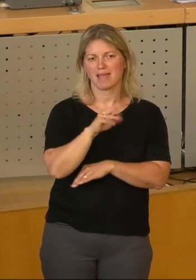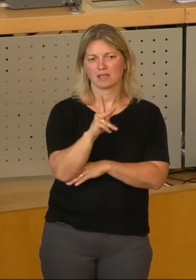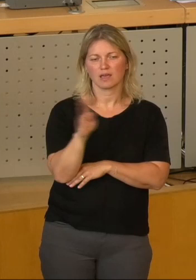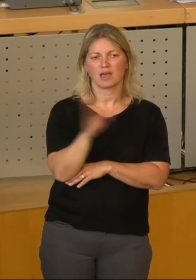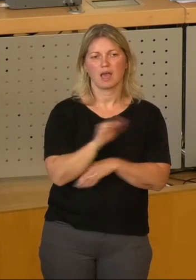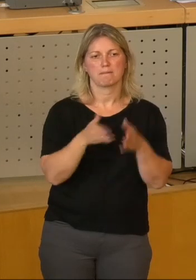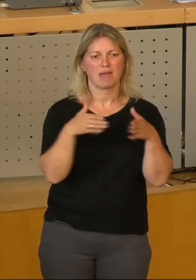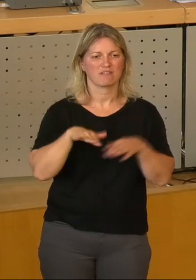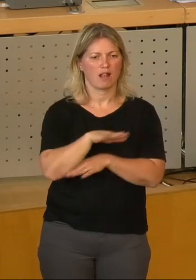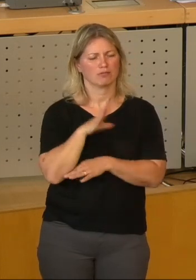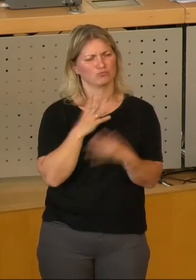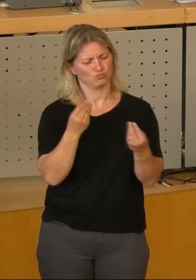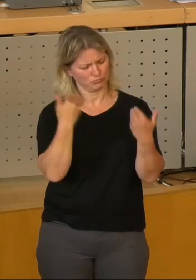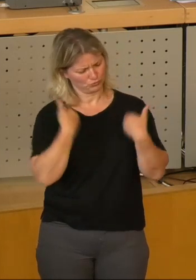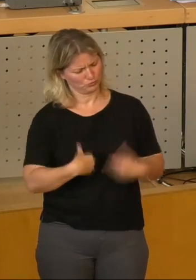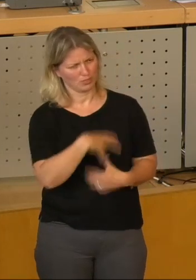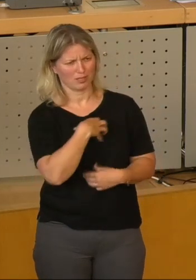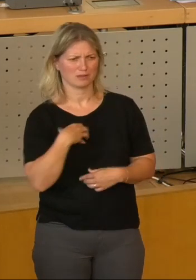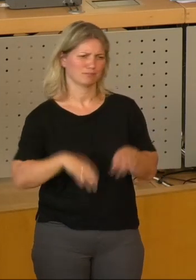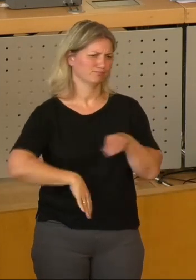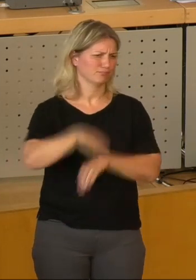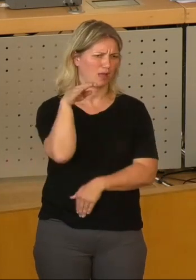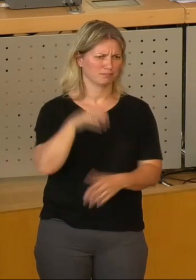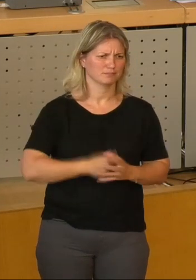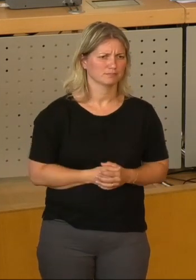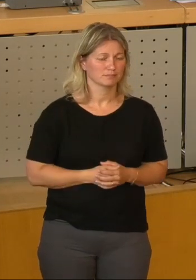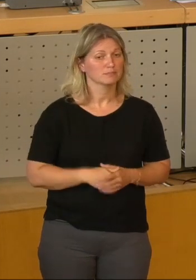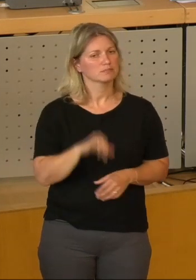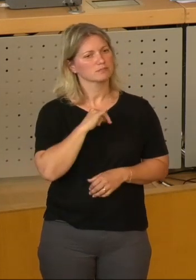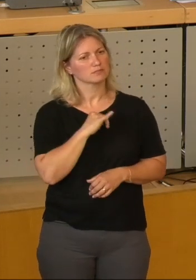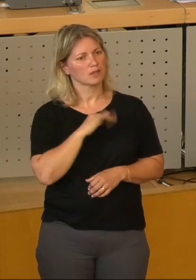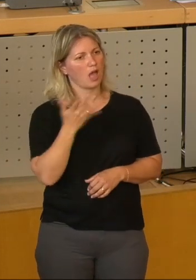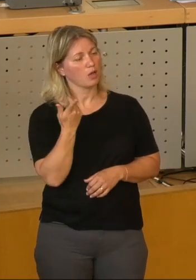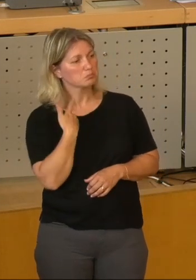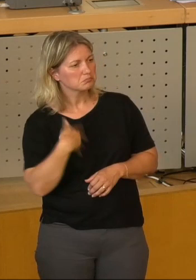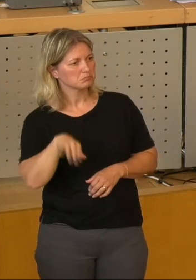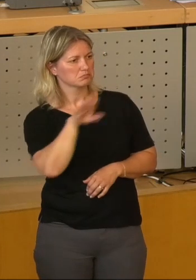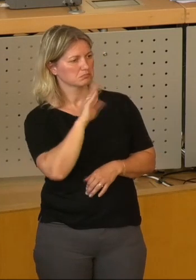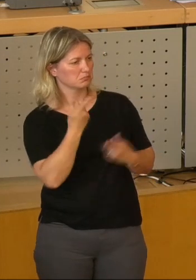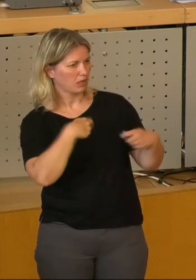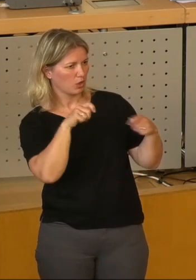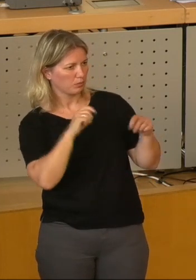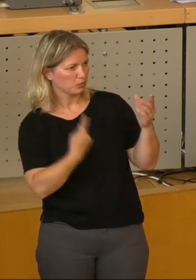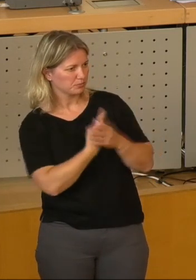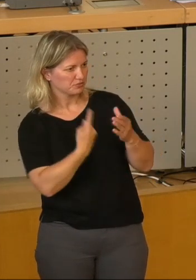glücklicher Bewohner dieser Stadt Dresden. Ich bin aber auch ein interessierter Beobachter der baulichen Entwicklung unserer Stadt.